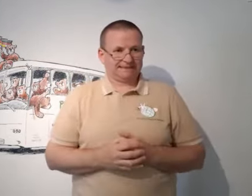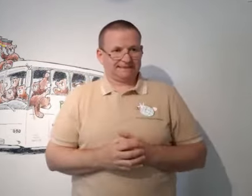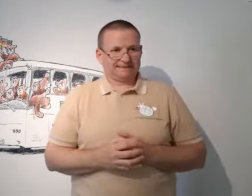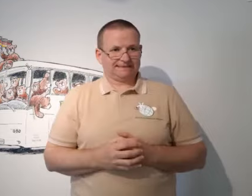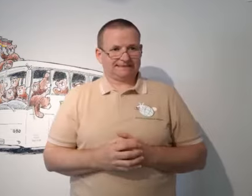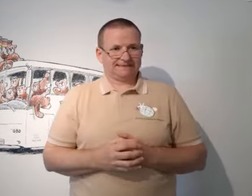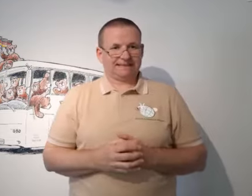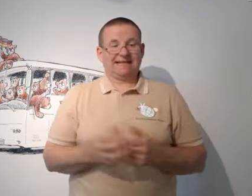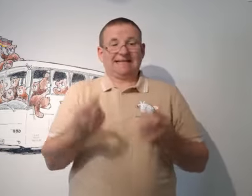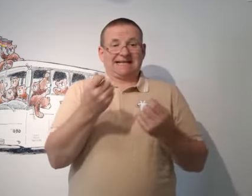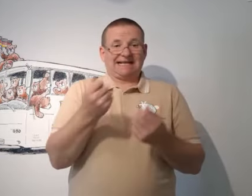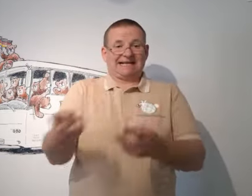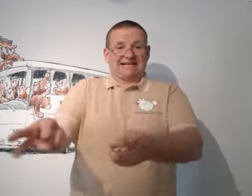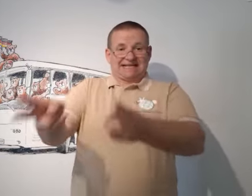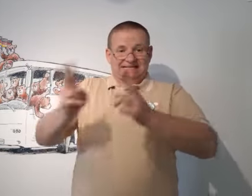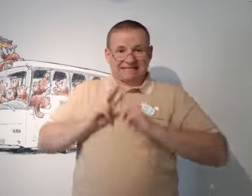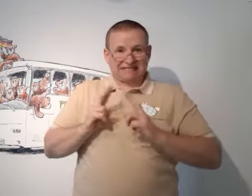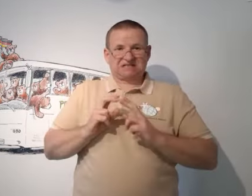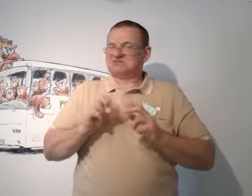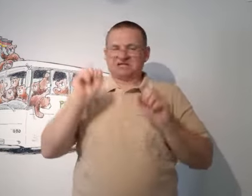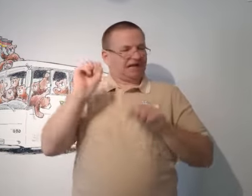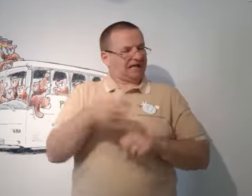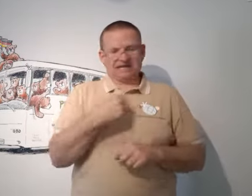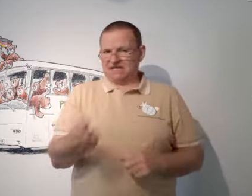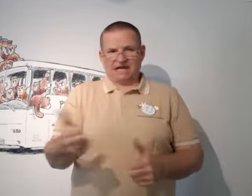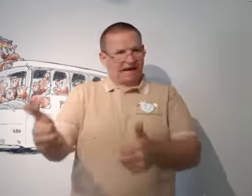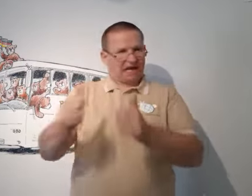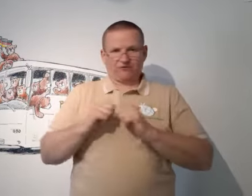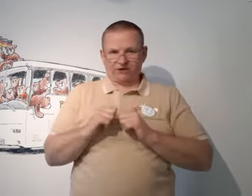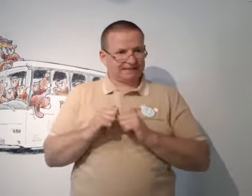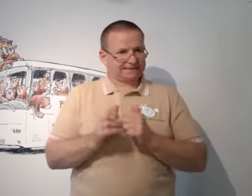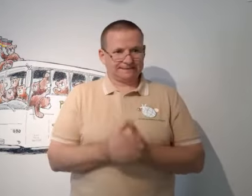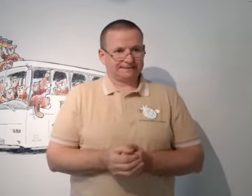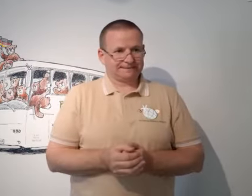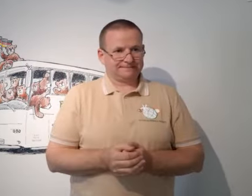zurückzahlen muss, weil Kredite helfen mir nichts.